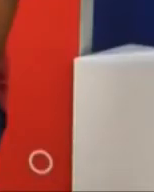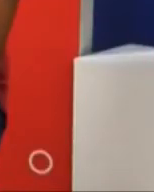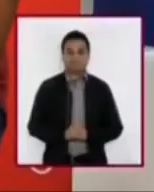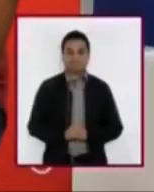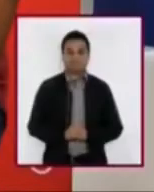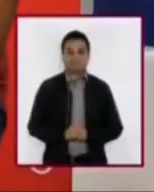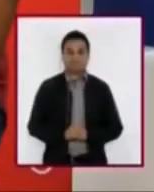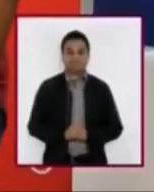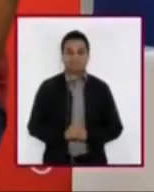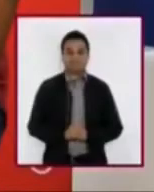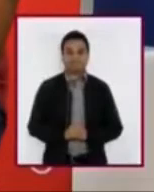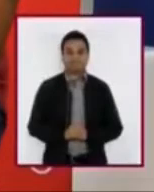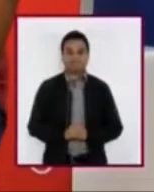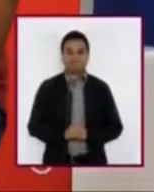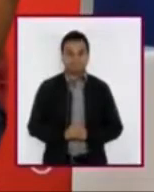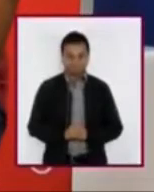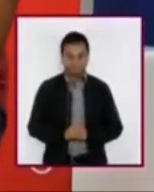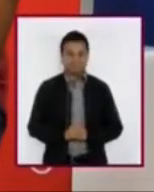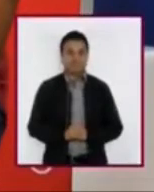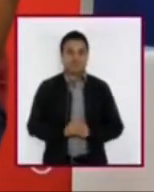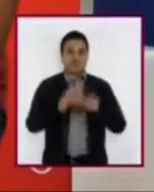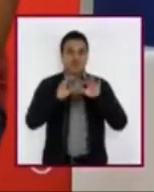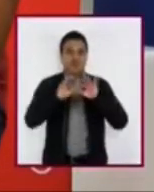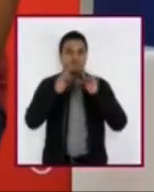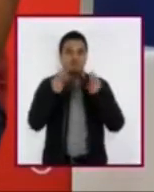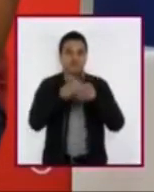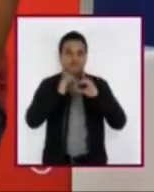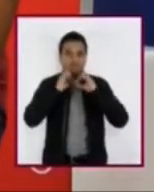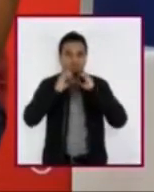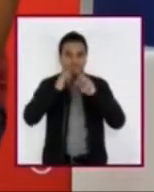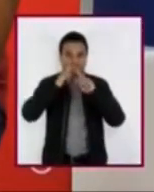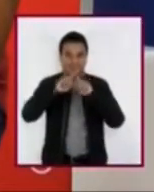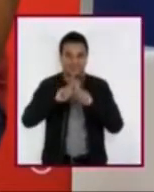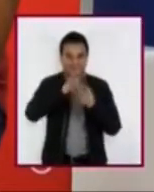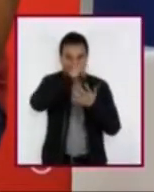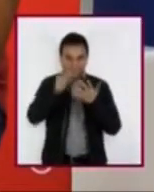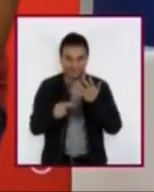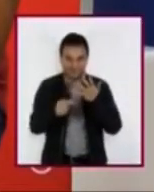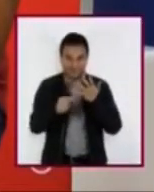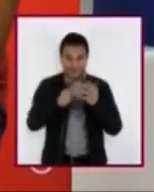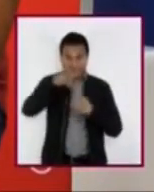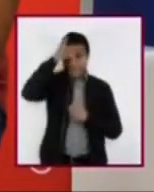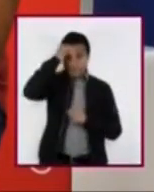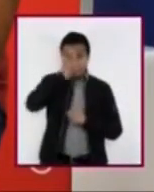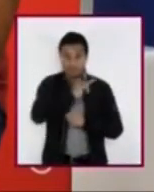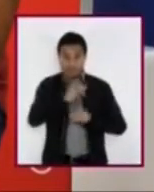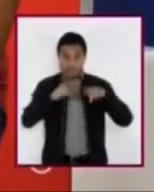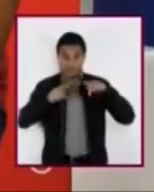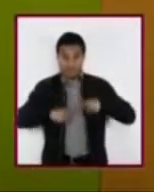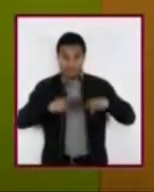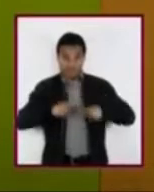¿Crees que aprender otras formas de comunicación puede ayudarnos a ser más empáticos con la gente que nos rodea?